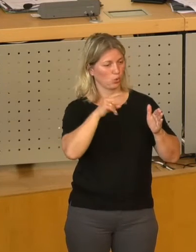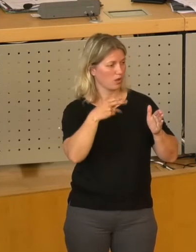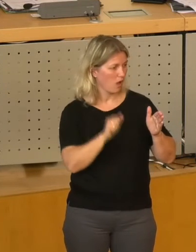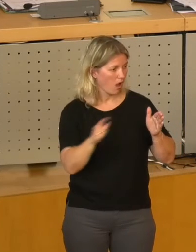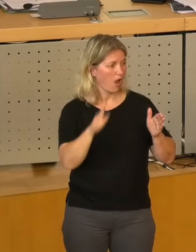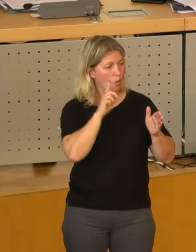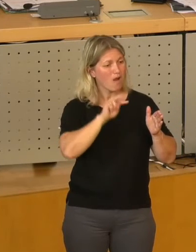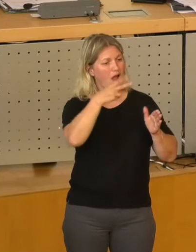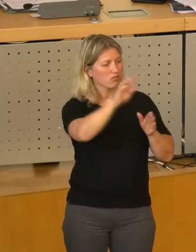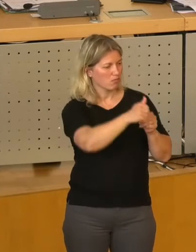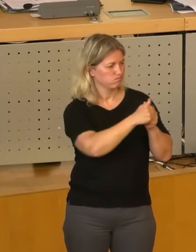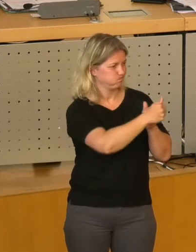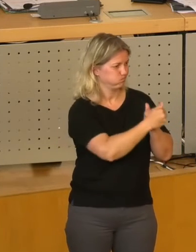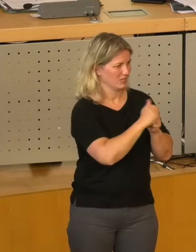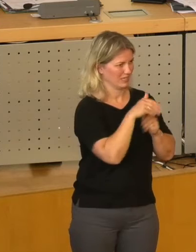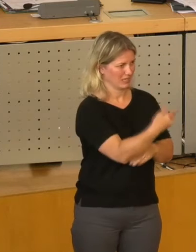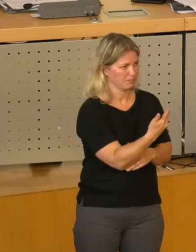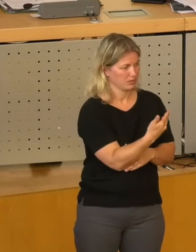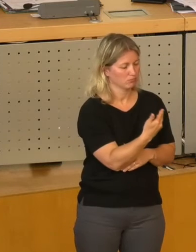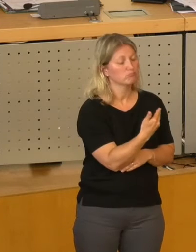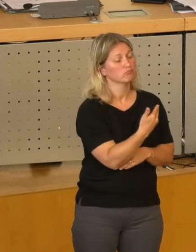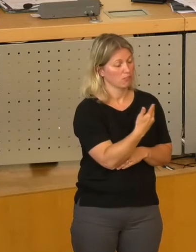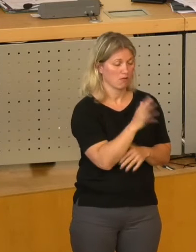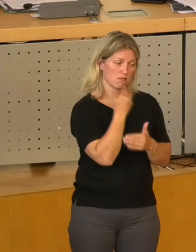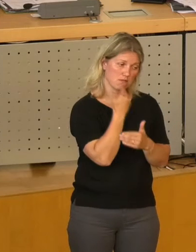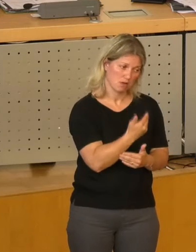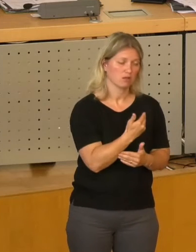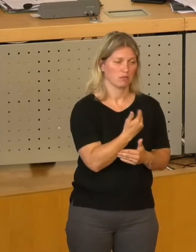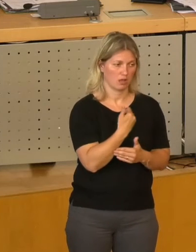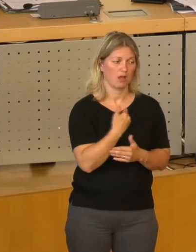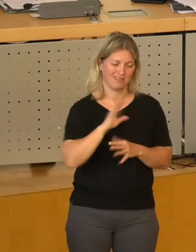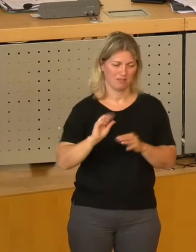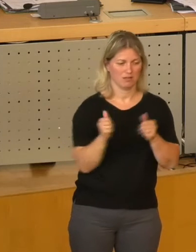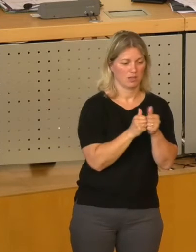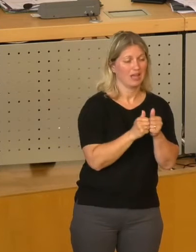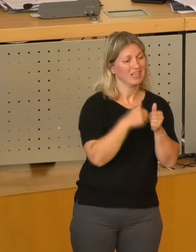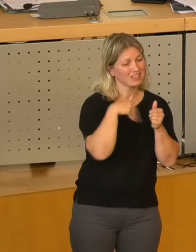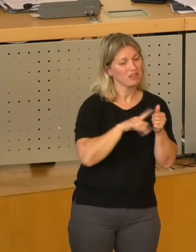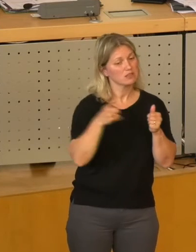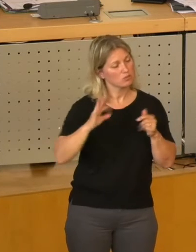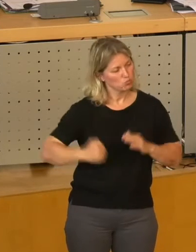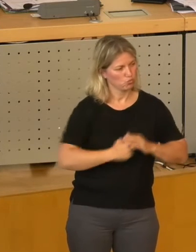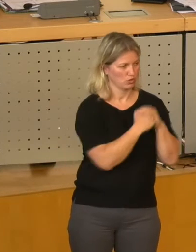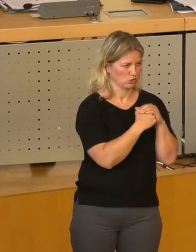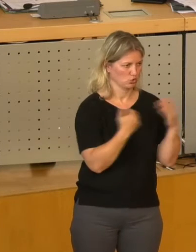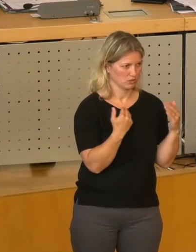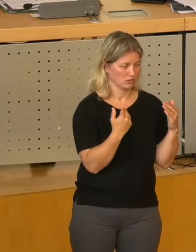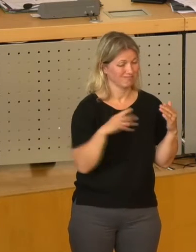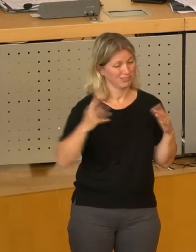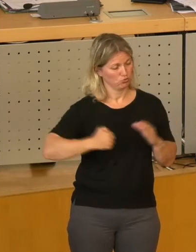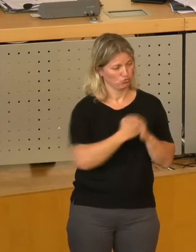ins Boot zu holen. Und ich denke, wir sind diesen Partnern auch zu Dank verpflichtet, denn sie haben ihren Beitrag dazu geleistet, dass wir